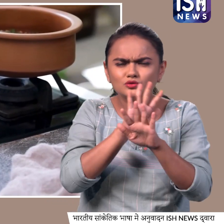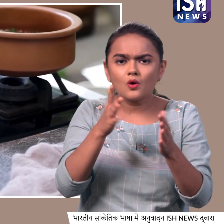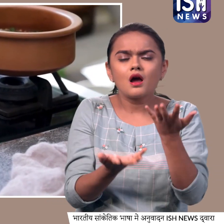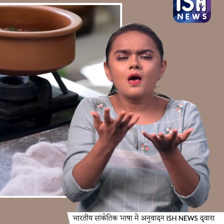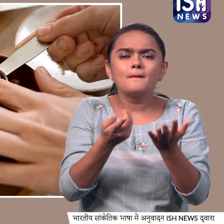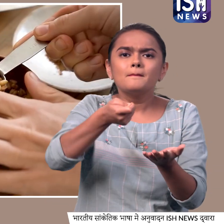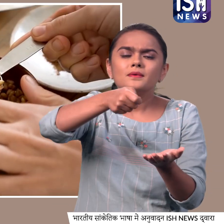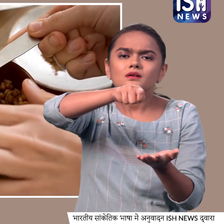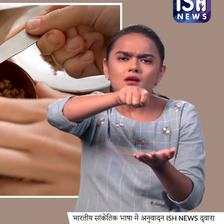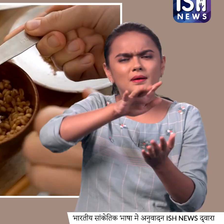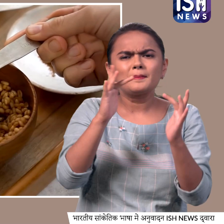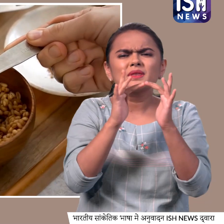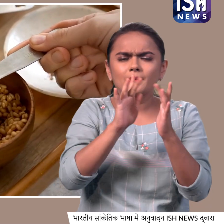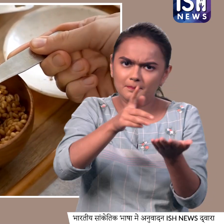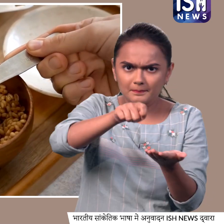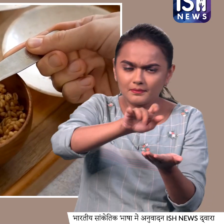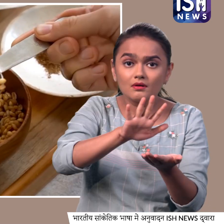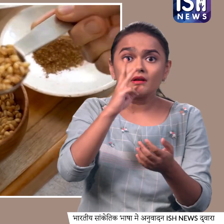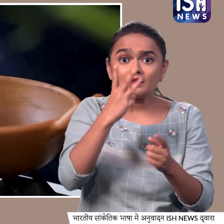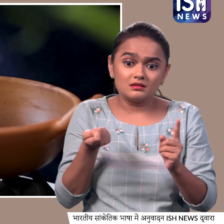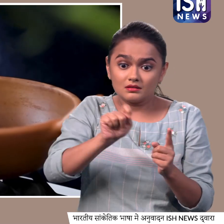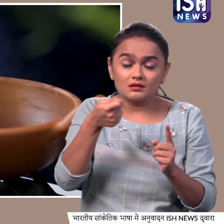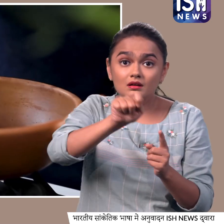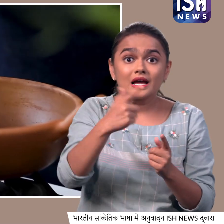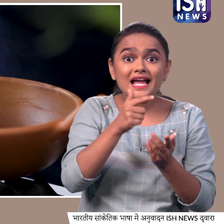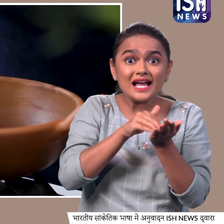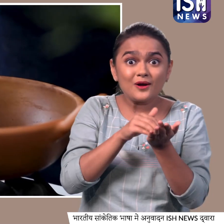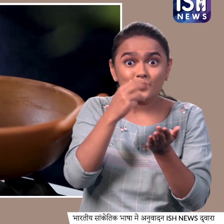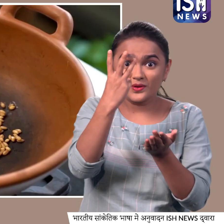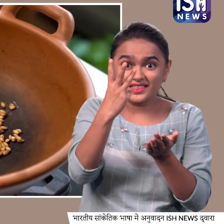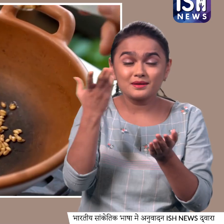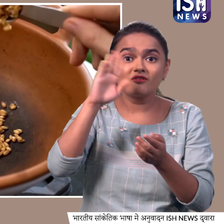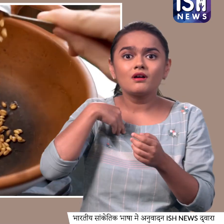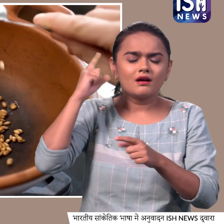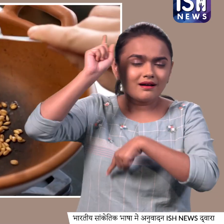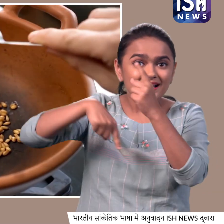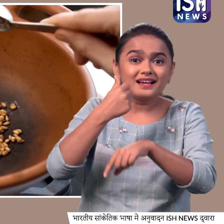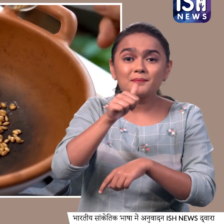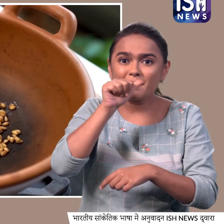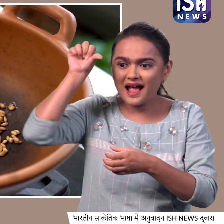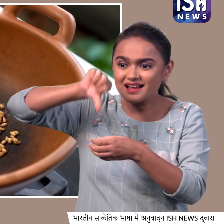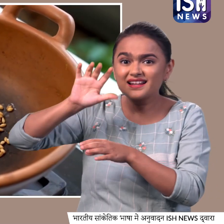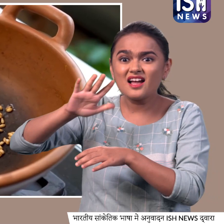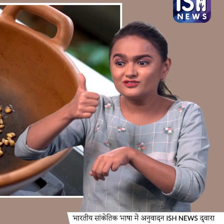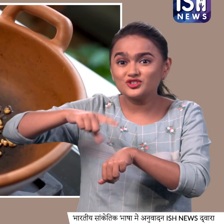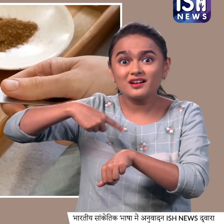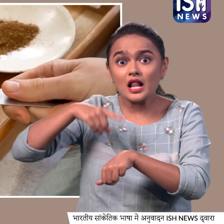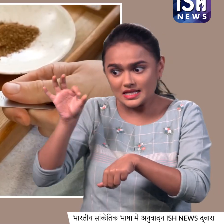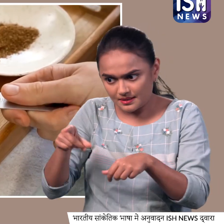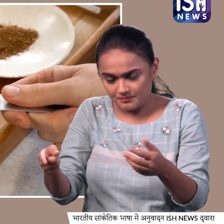रखते फिर इसमें डाले तीन टेबल स्पून गेहूं के दाने जिनने अमने छे घंटे तक भी गो कर रखा था उपर